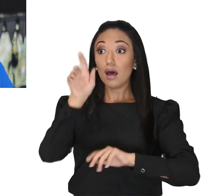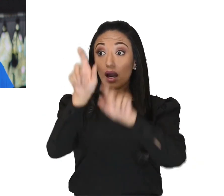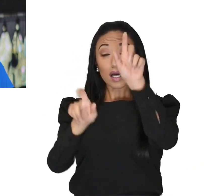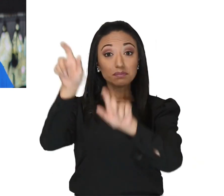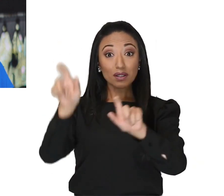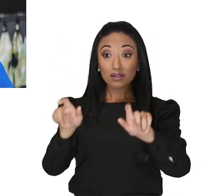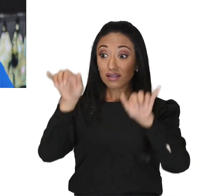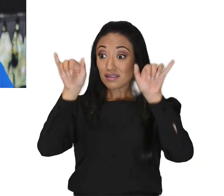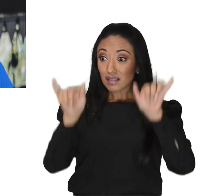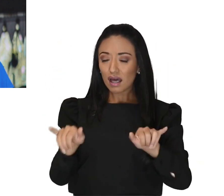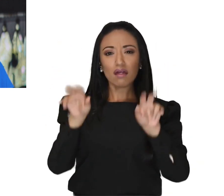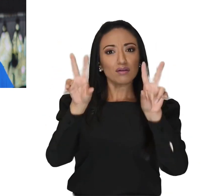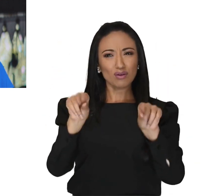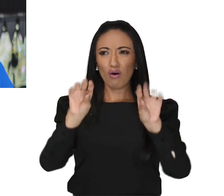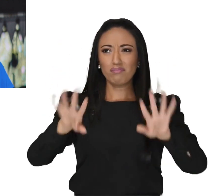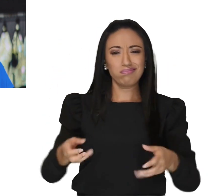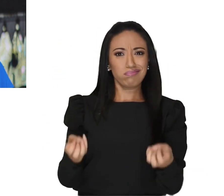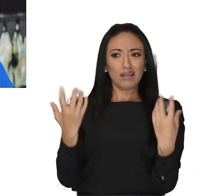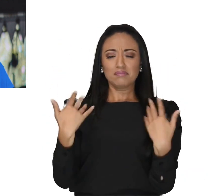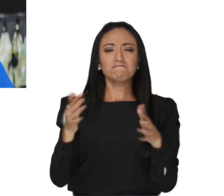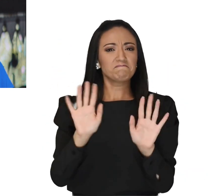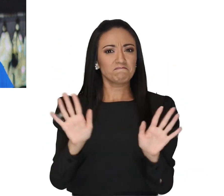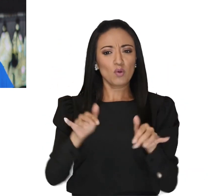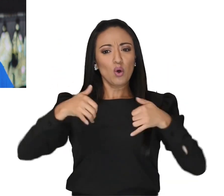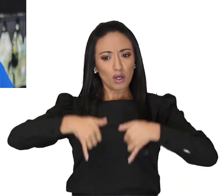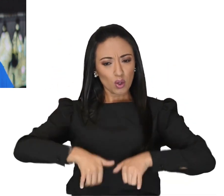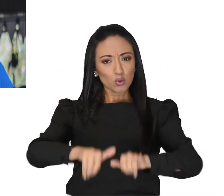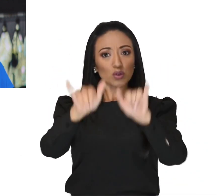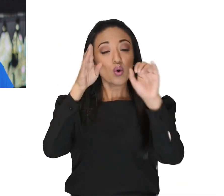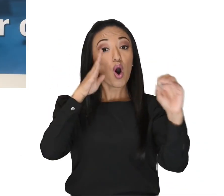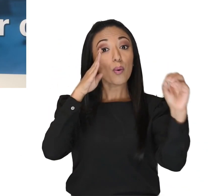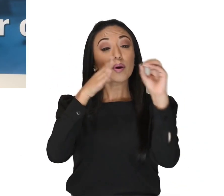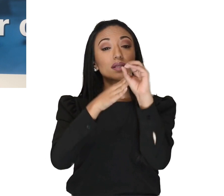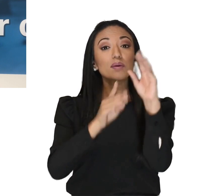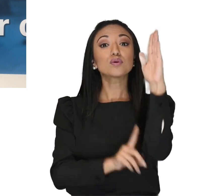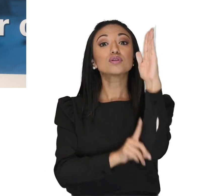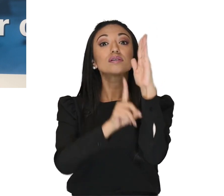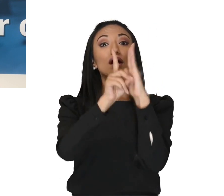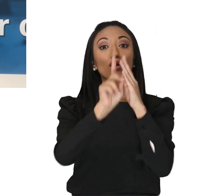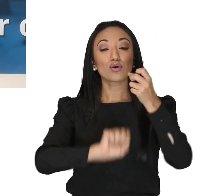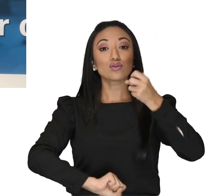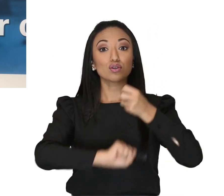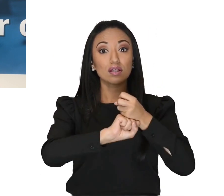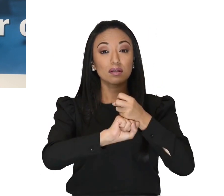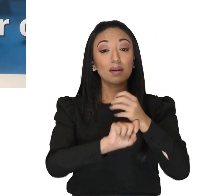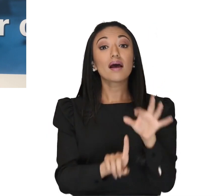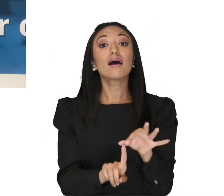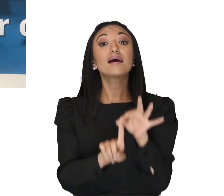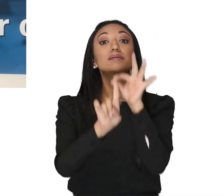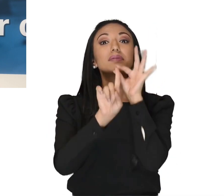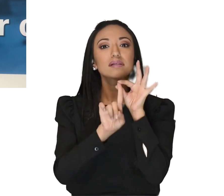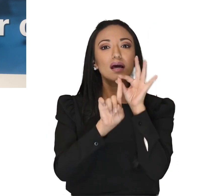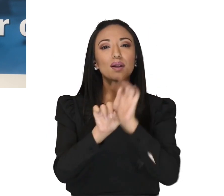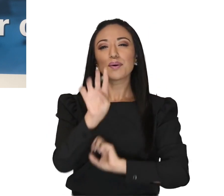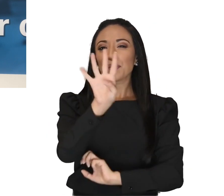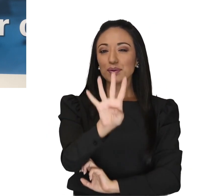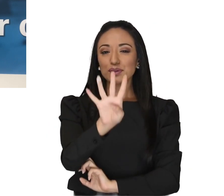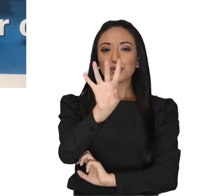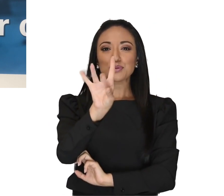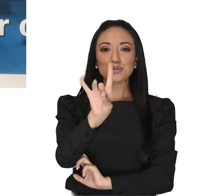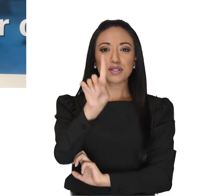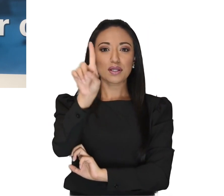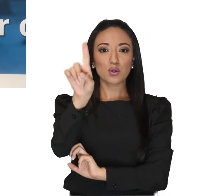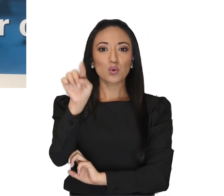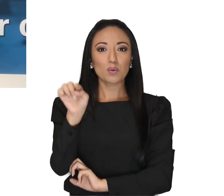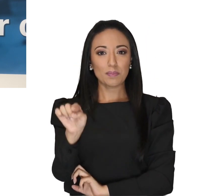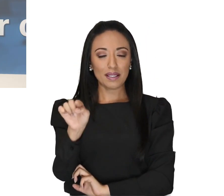atrás en el cumplimiento de los objetivos del desarrollo sostenible. Especialmente a las 481 mil personas con discapacidad